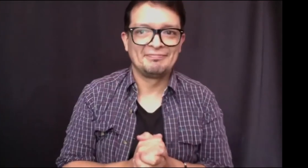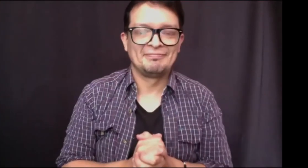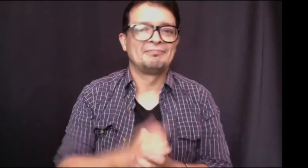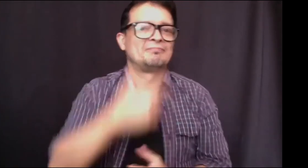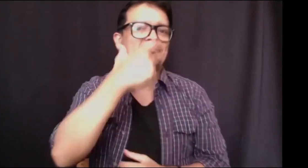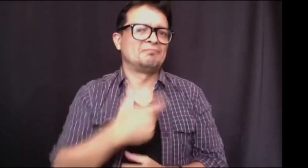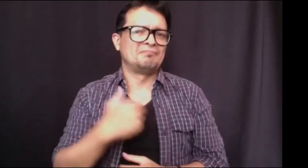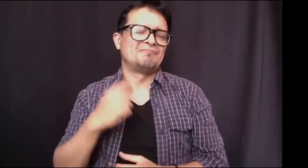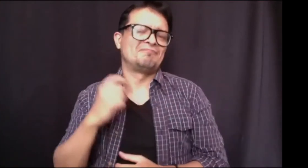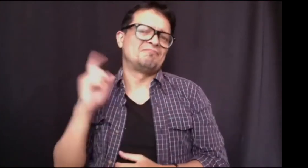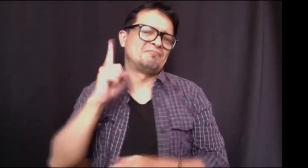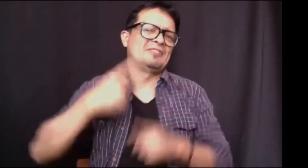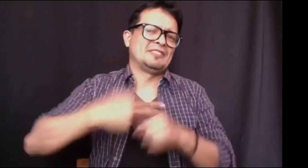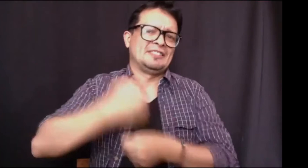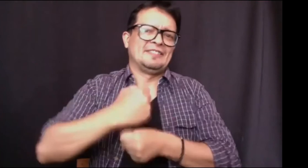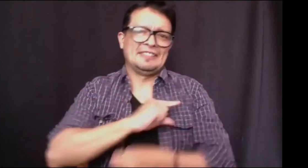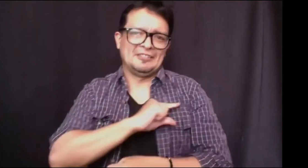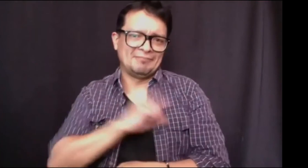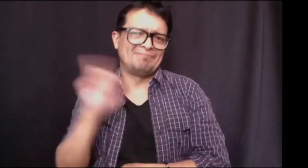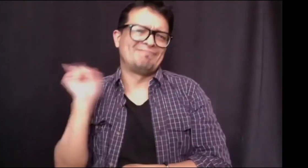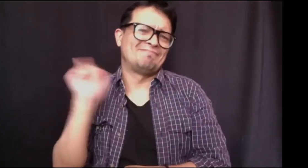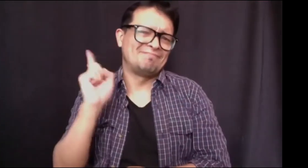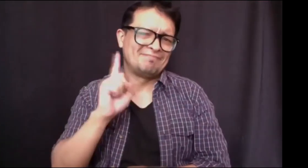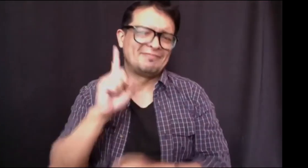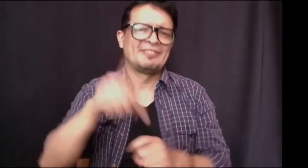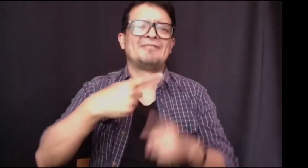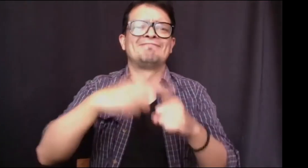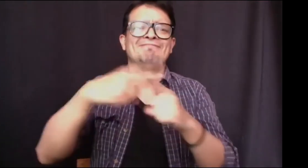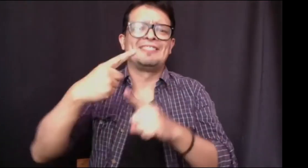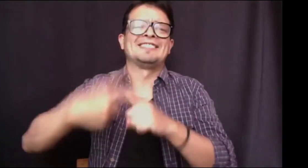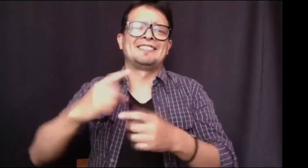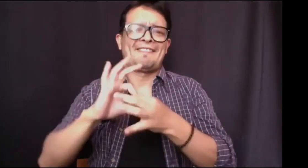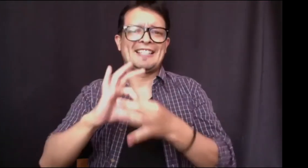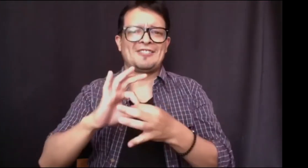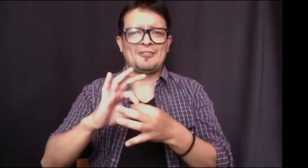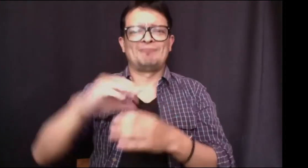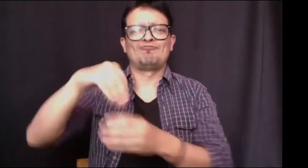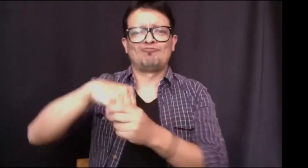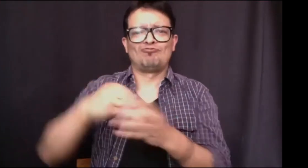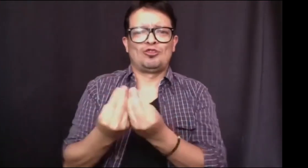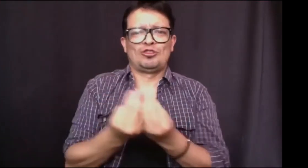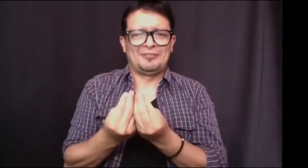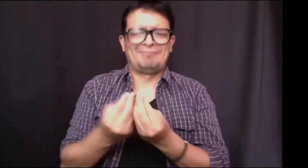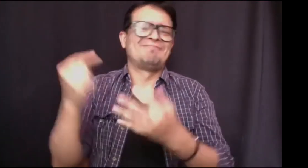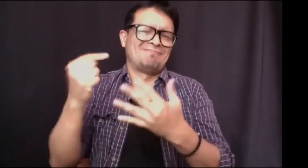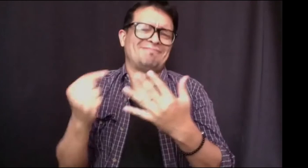Un saludo para todos. Sí, he venido trabajando ya varios años en el INSOR, en FENASCOL también.